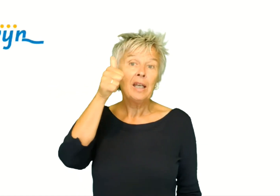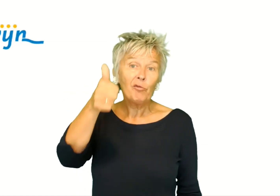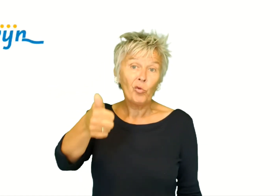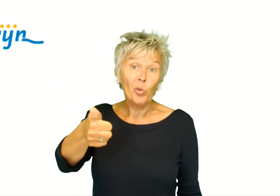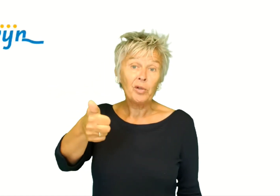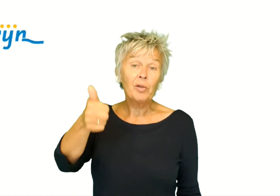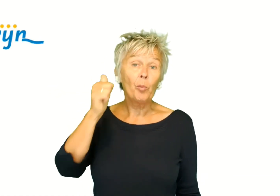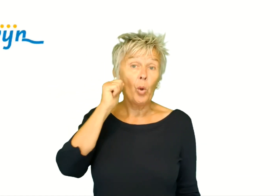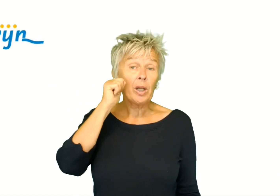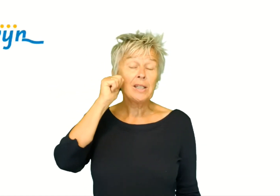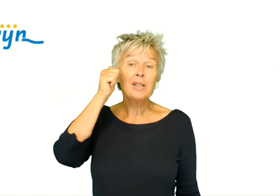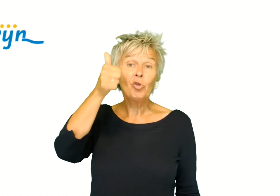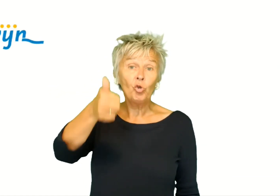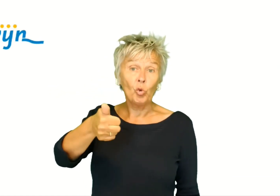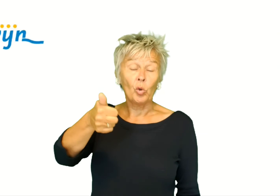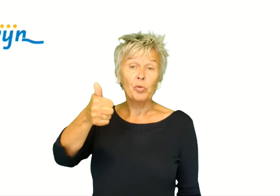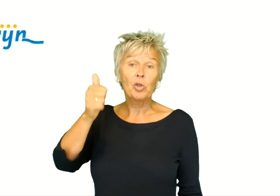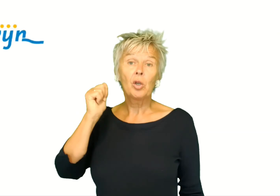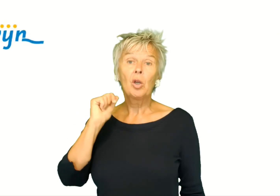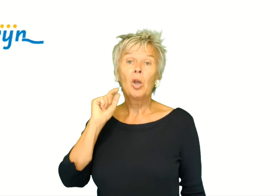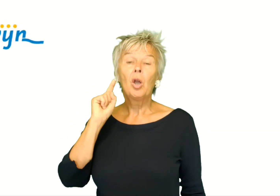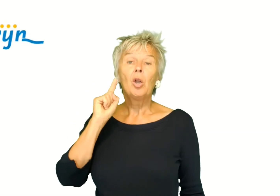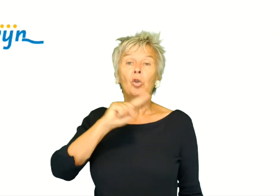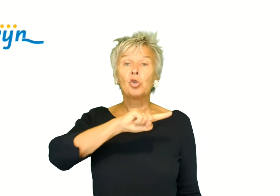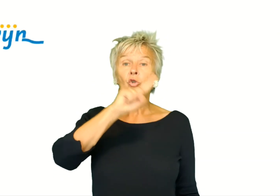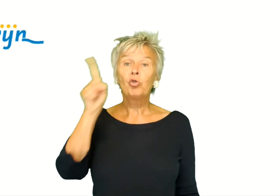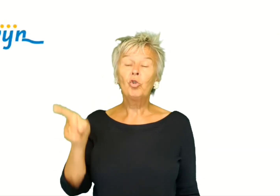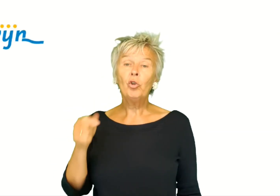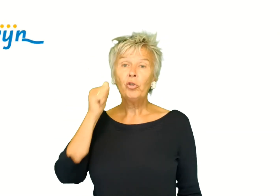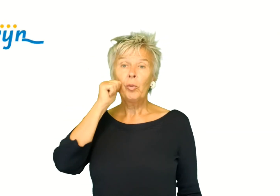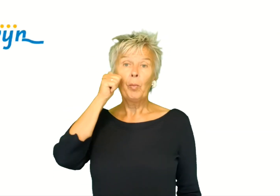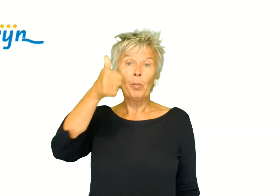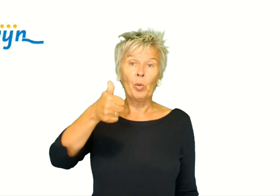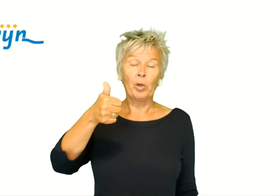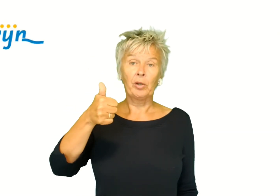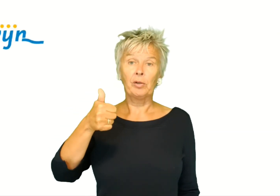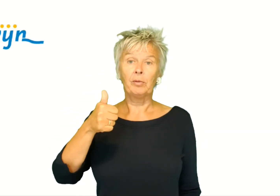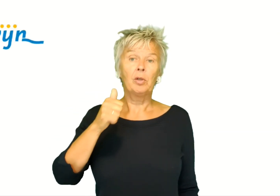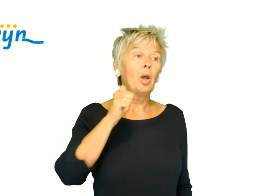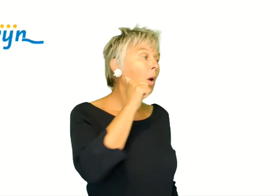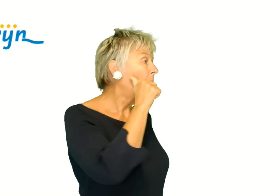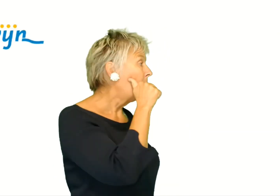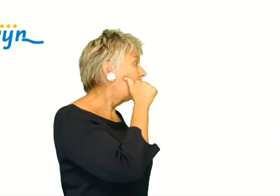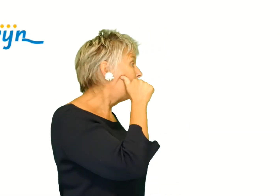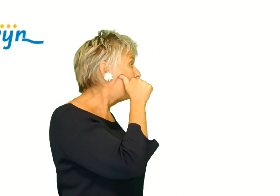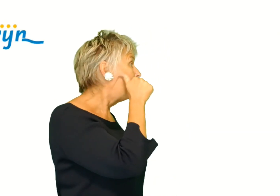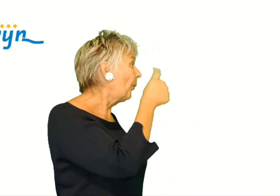wang naar voren. Want morgen is in de toekomst. Dus tot morgen.